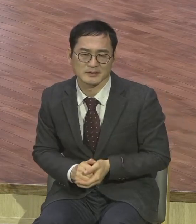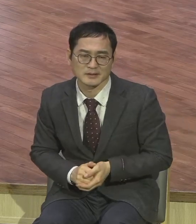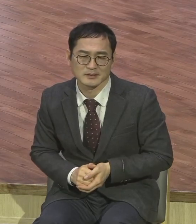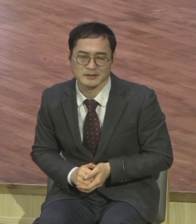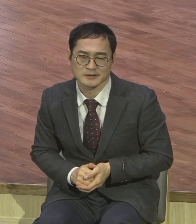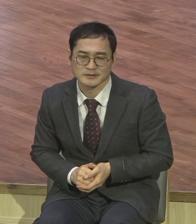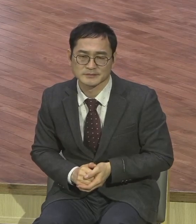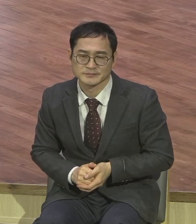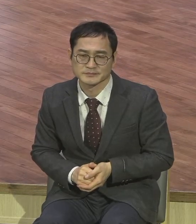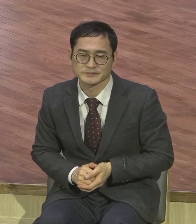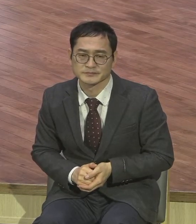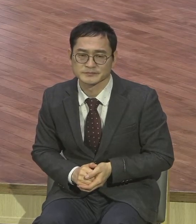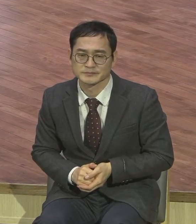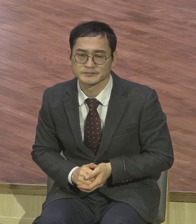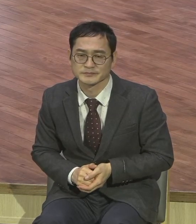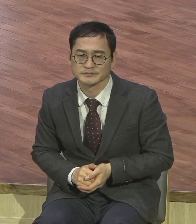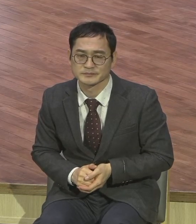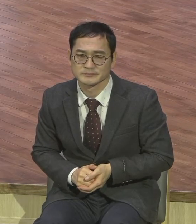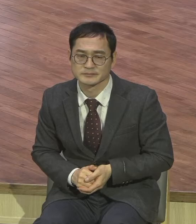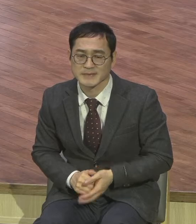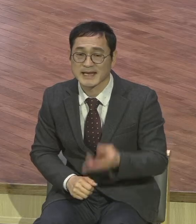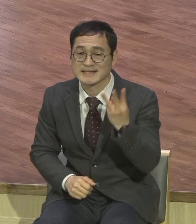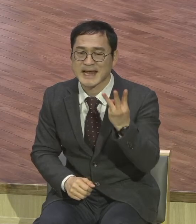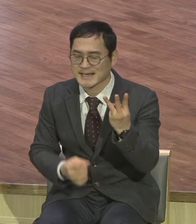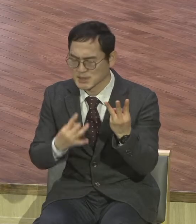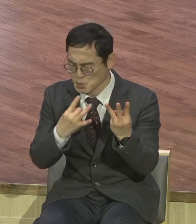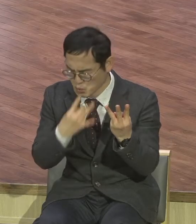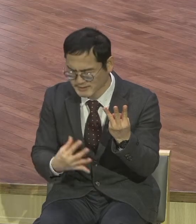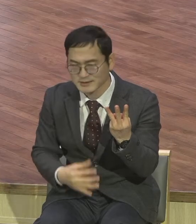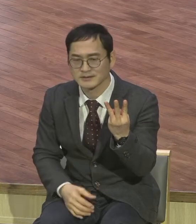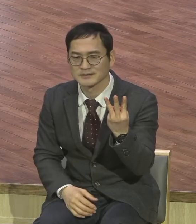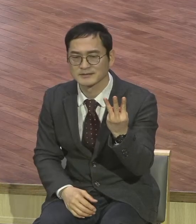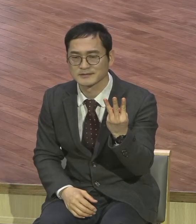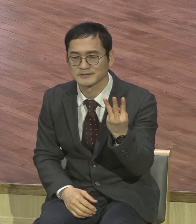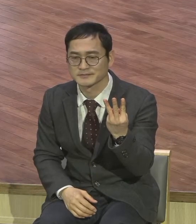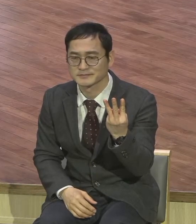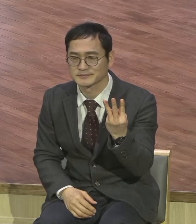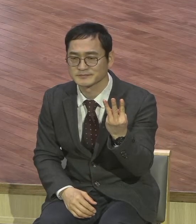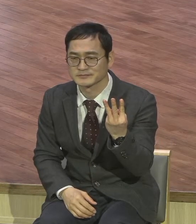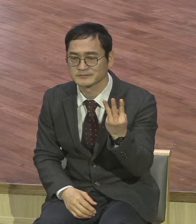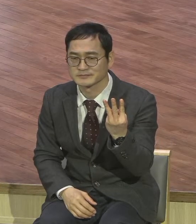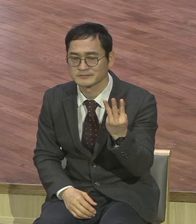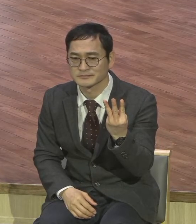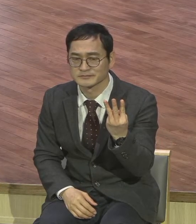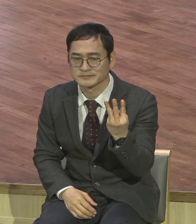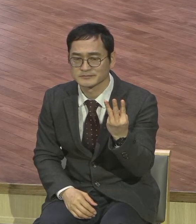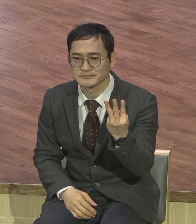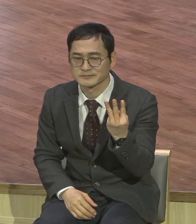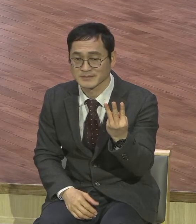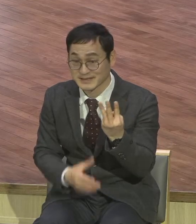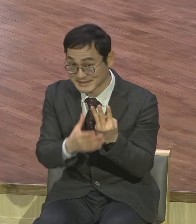이 세 가지는요 신앙생활 하는 데 모든 걸 다 담고 있어요. 이거 된 사람은 건강합니다.